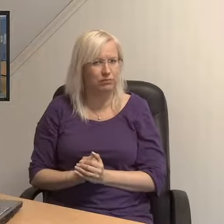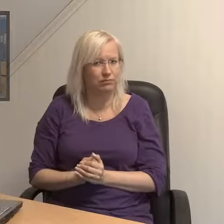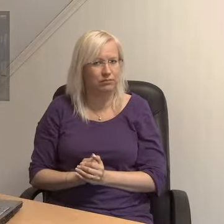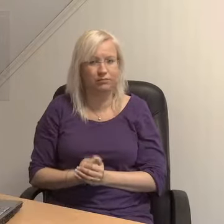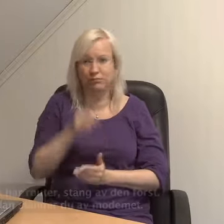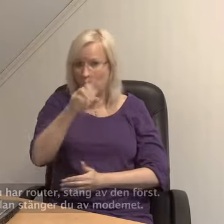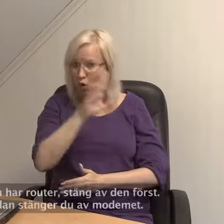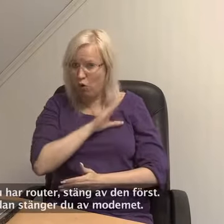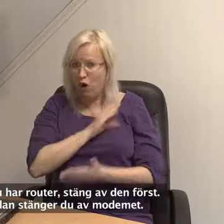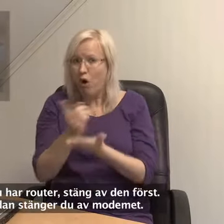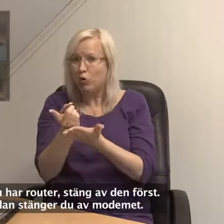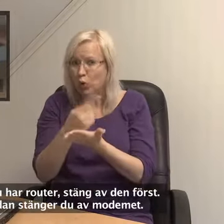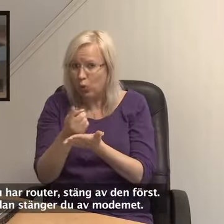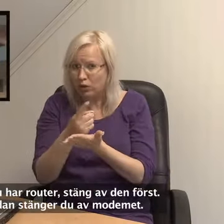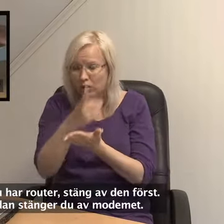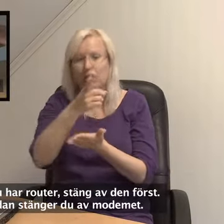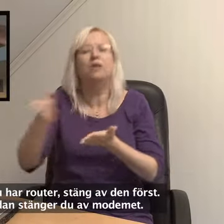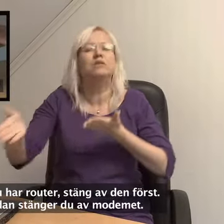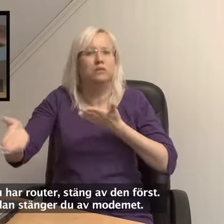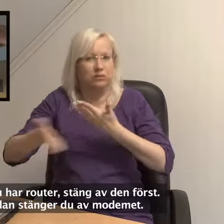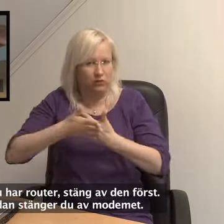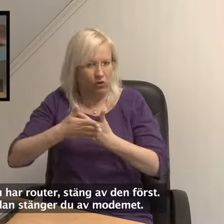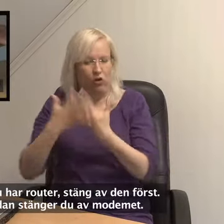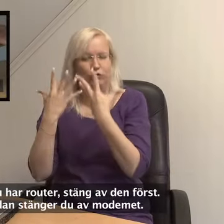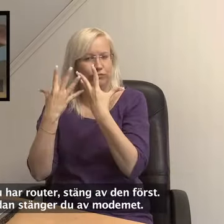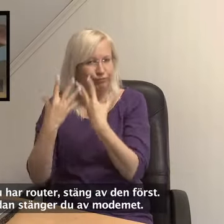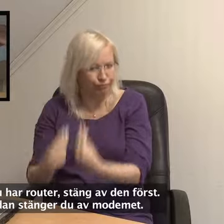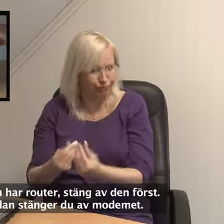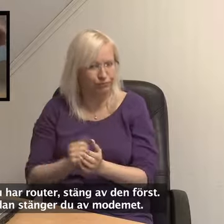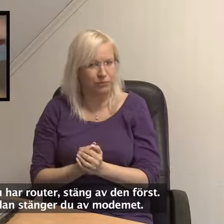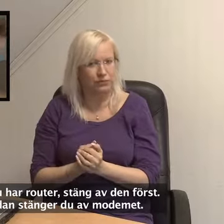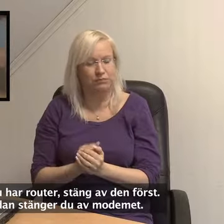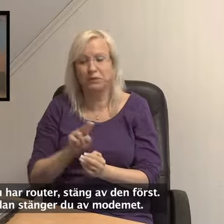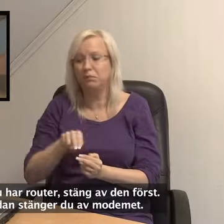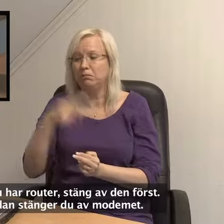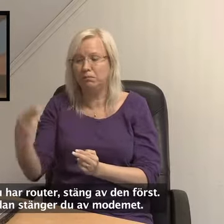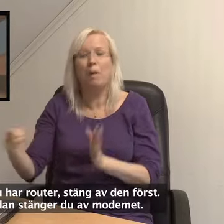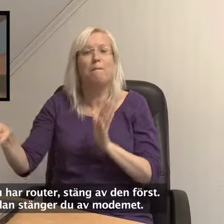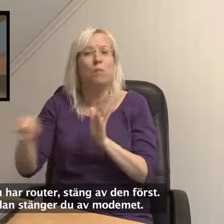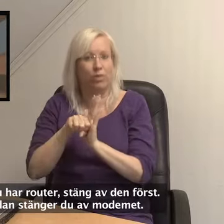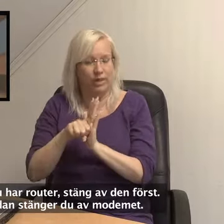Om du har router stäng av den först. Sedan stänger du av modemet.